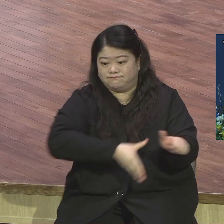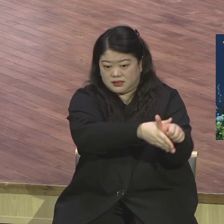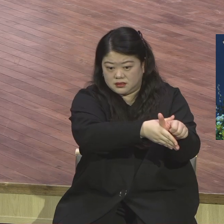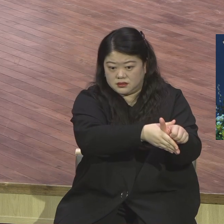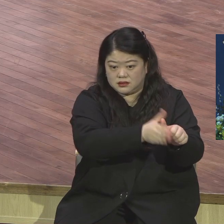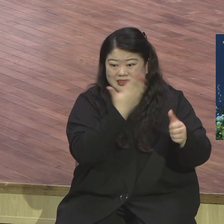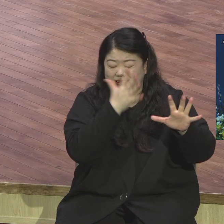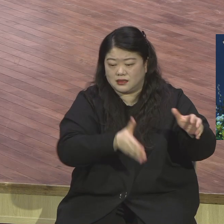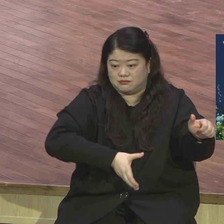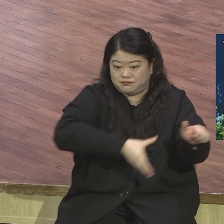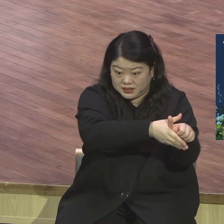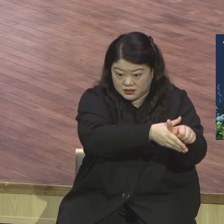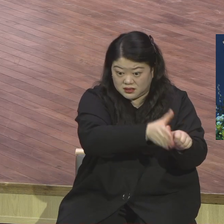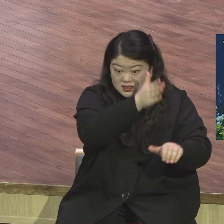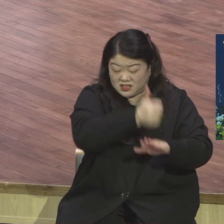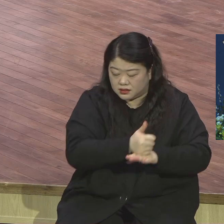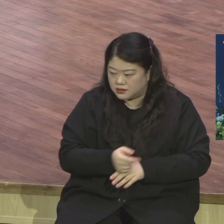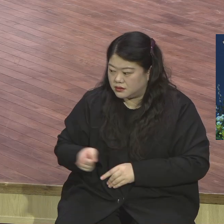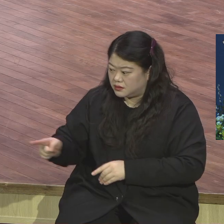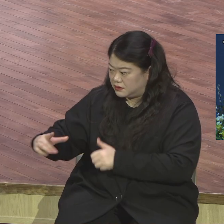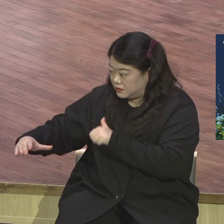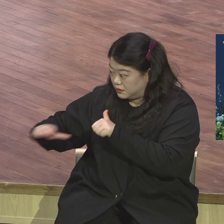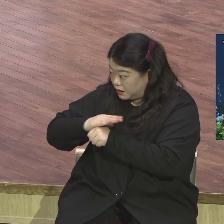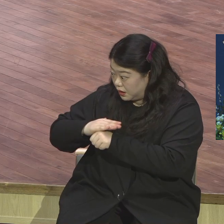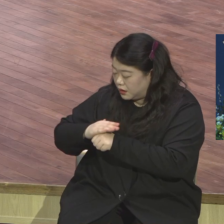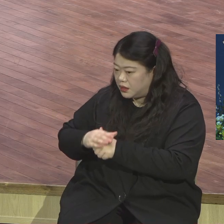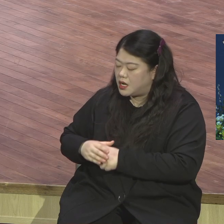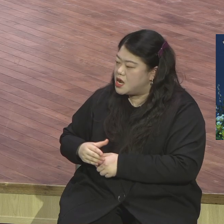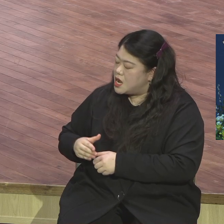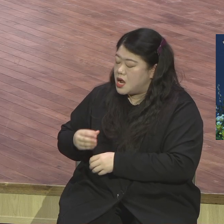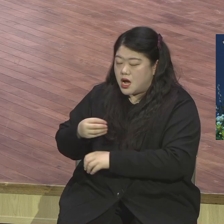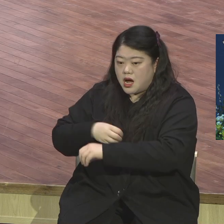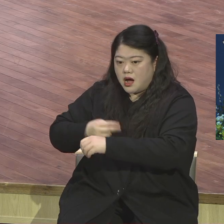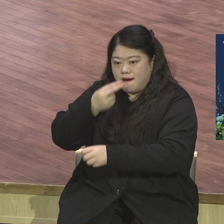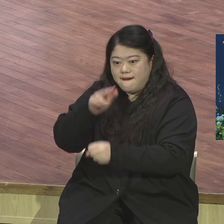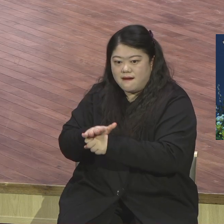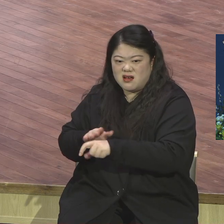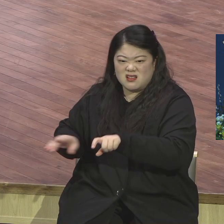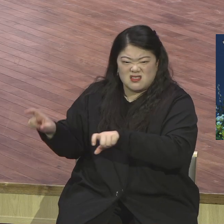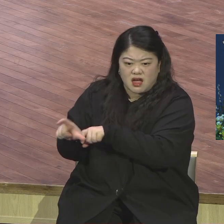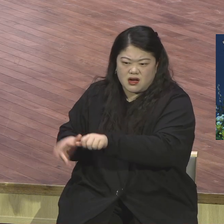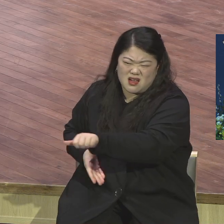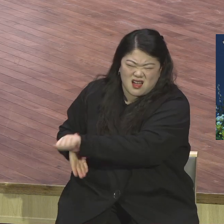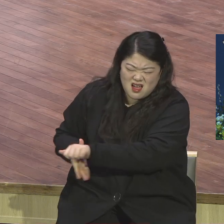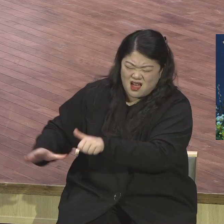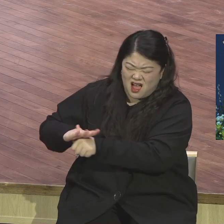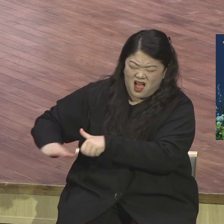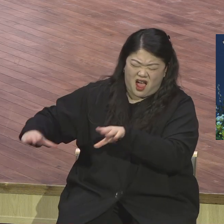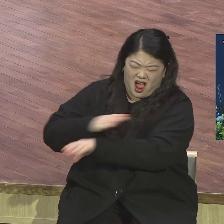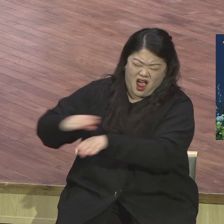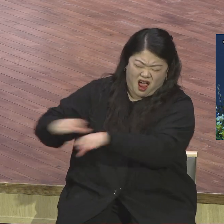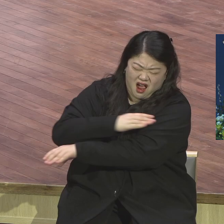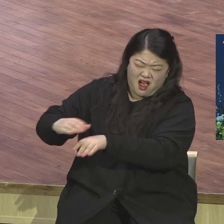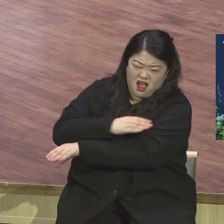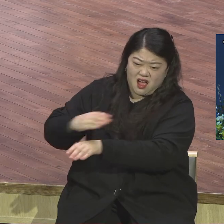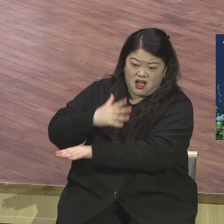이때부터 유다 사람들은 점차적으로 자기중심적 생활화로 바뀌어졌어요. 성전 중심이 아니고